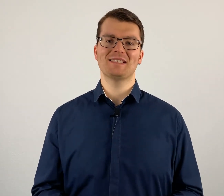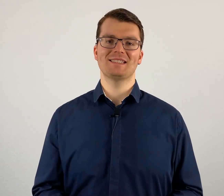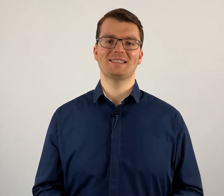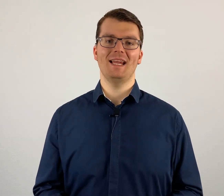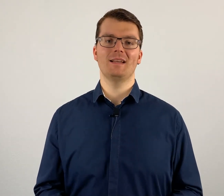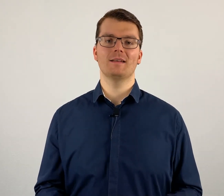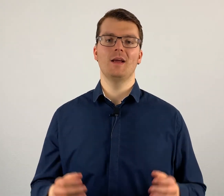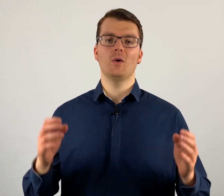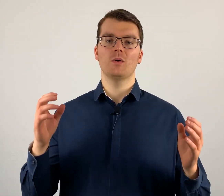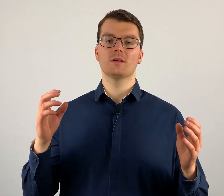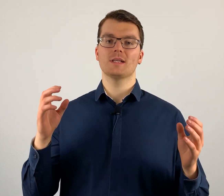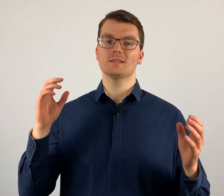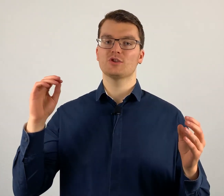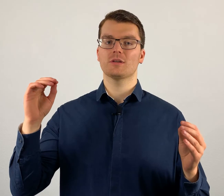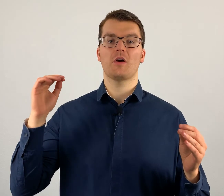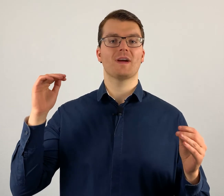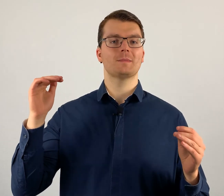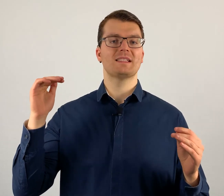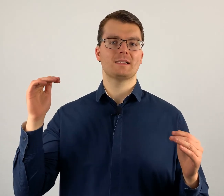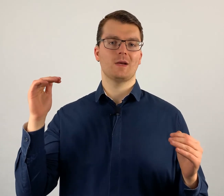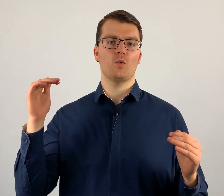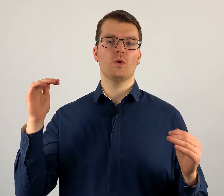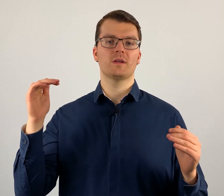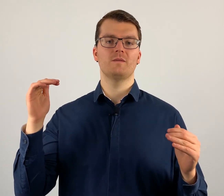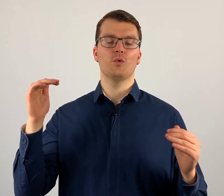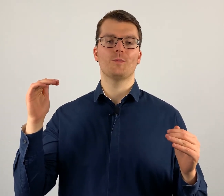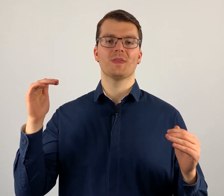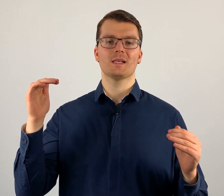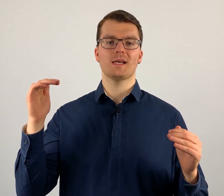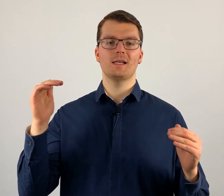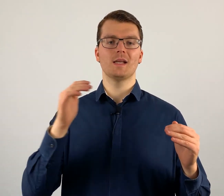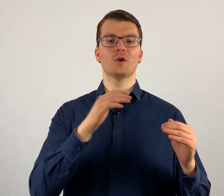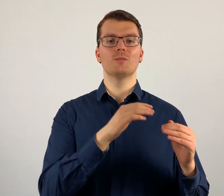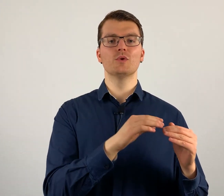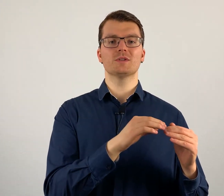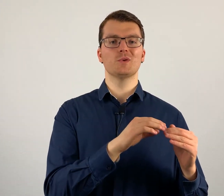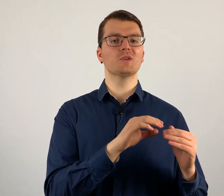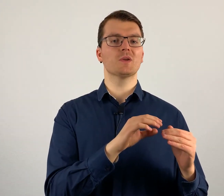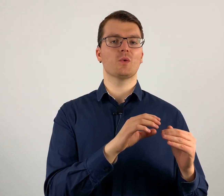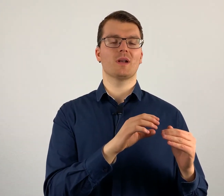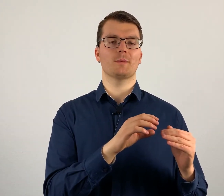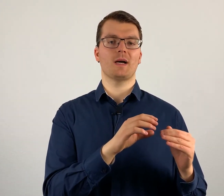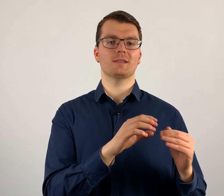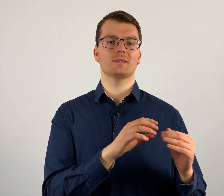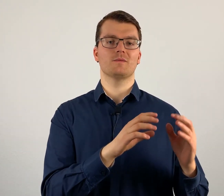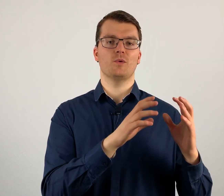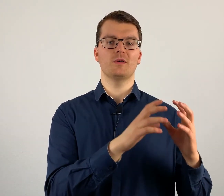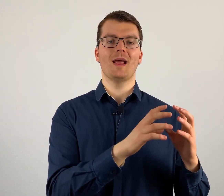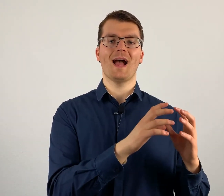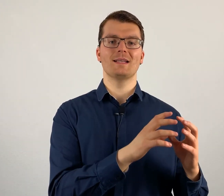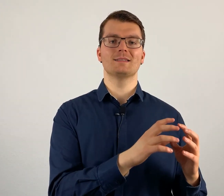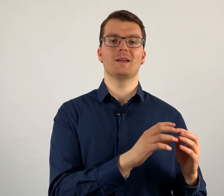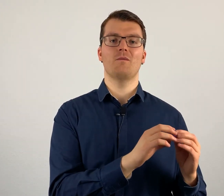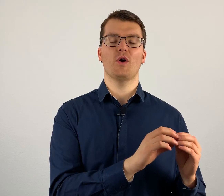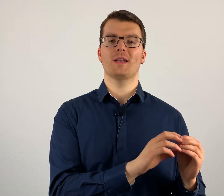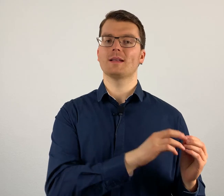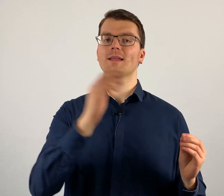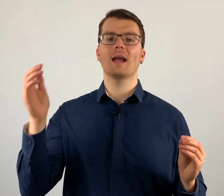erzählen und das ist schon auf einem sehr, sehr hohen Niveau. Das heißt, du musst notgedrungenermaßen von einzelnen Wörtern direkt